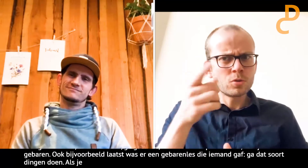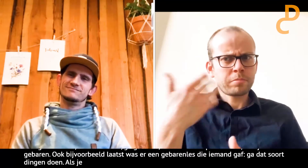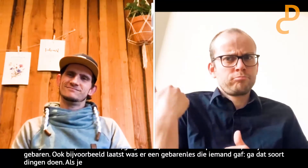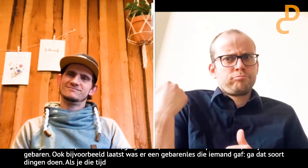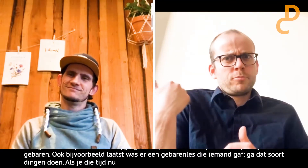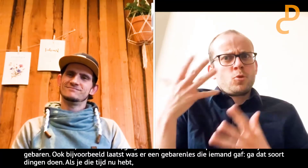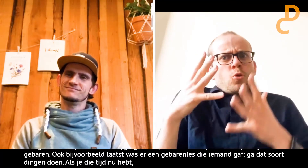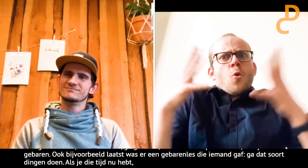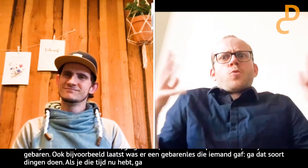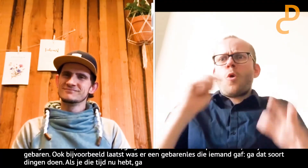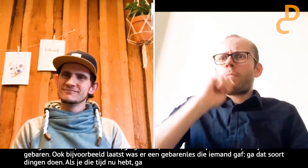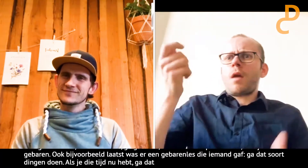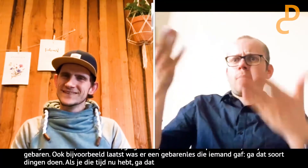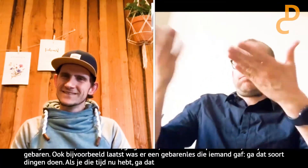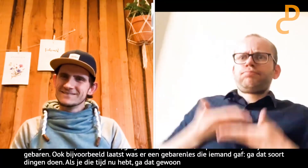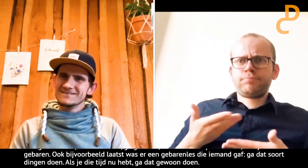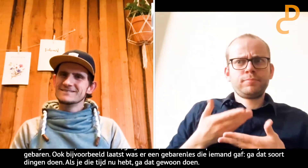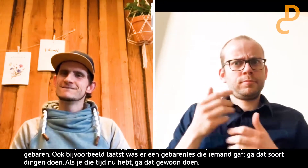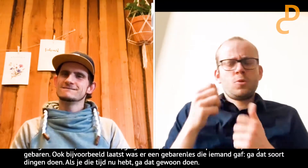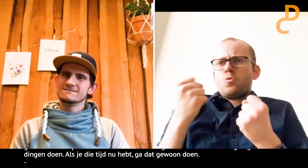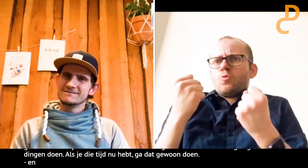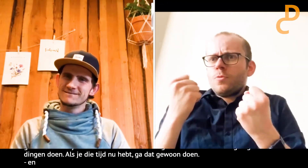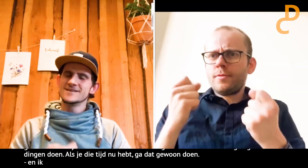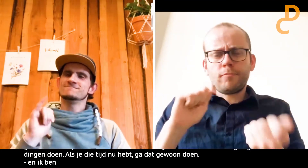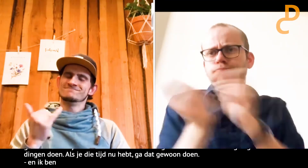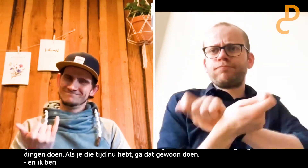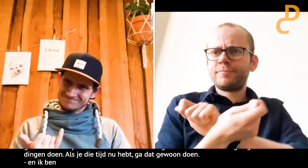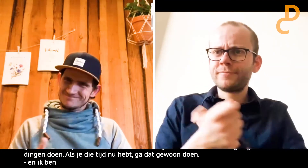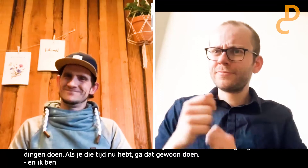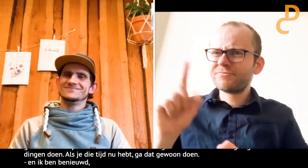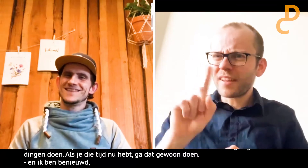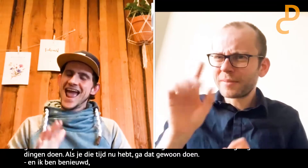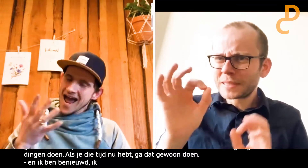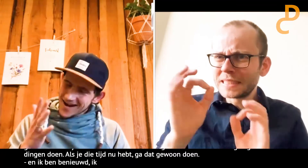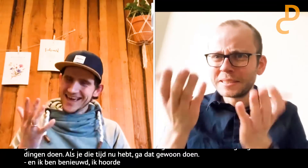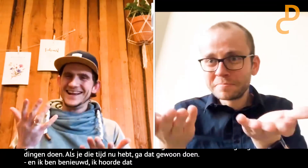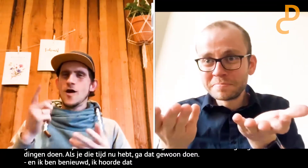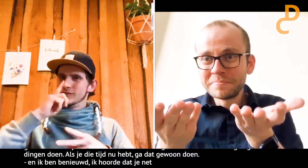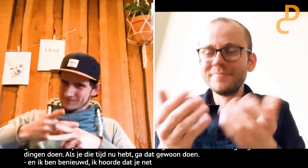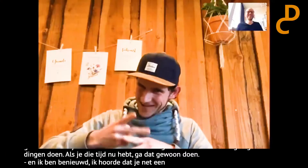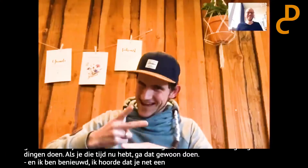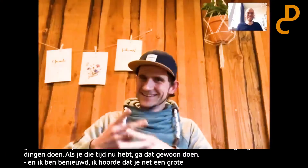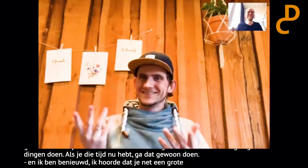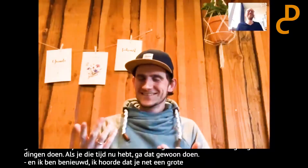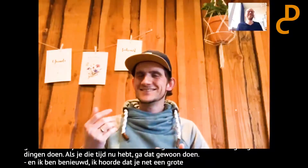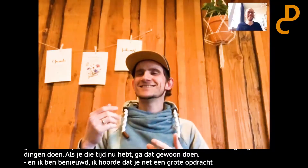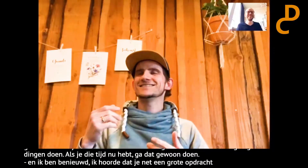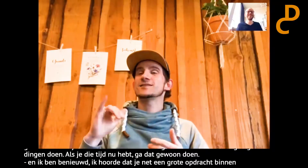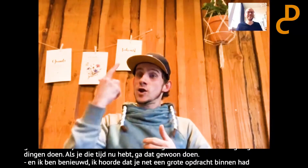Oké, en ik ben even benieuwd. Ik hoor dat je net ook een grote opdracht had binnengekregen. Maar ja, dat is nu ook natuurlijk anders. Wat is dat precies? Klopt,